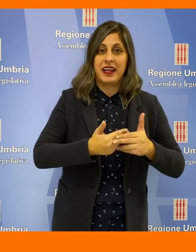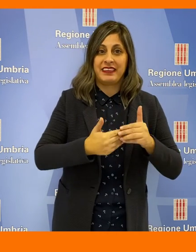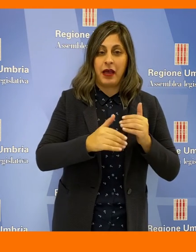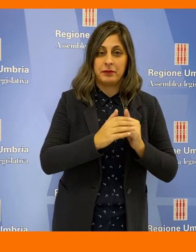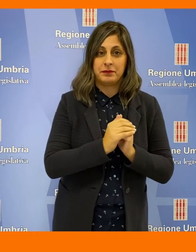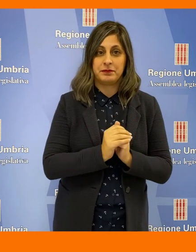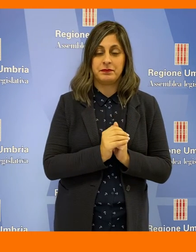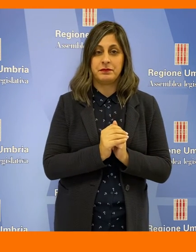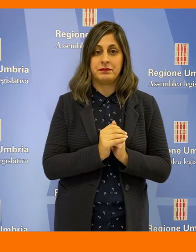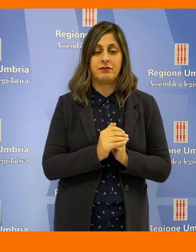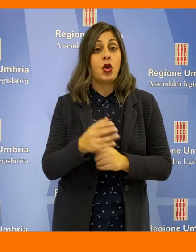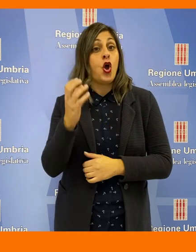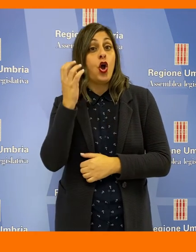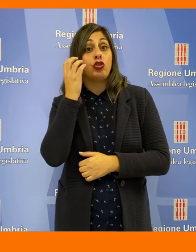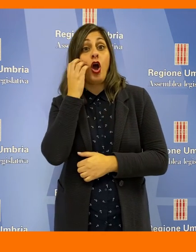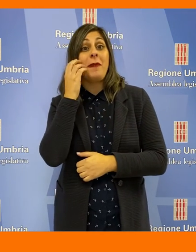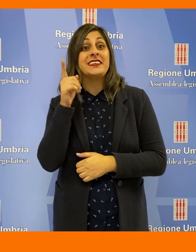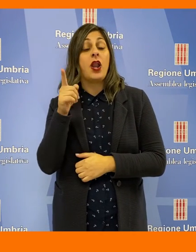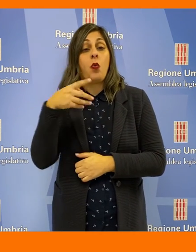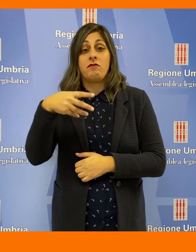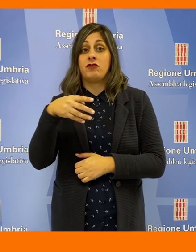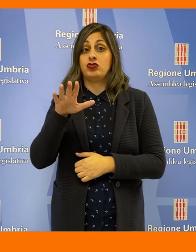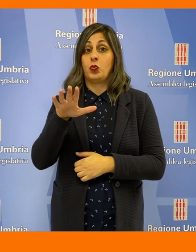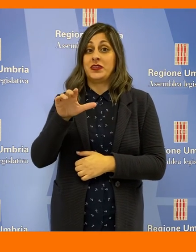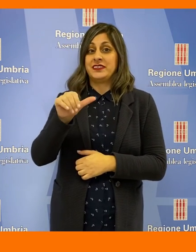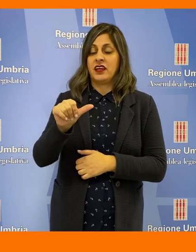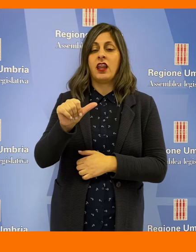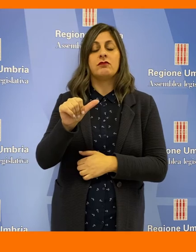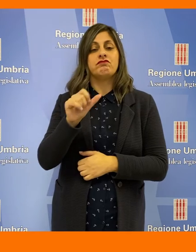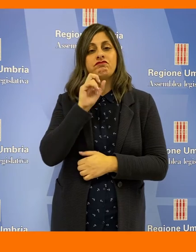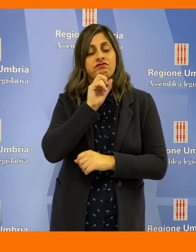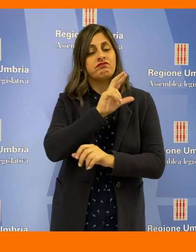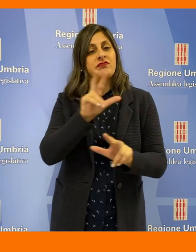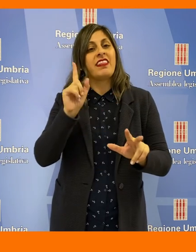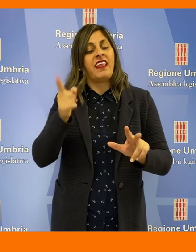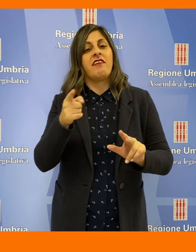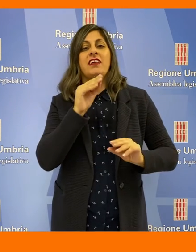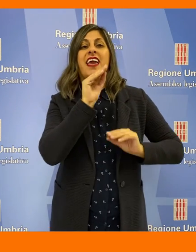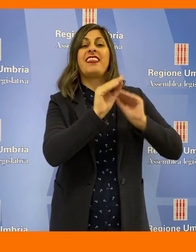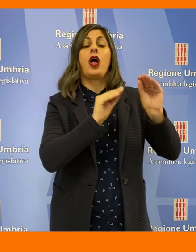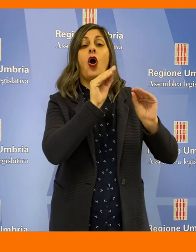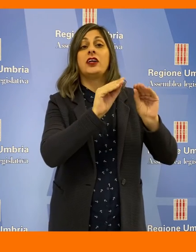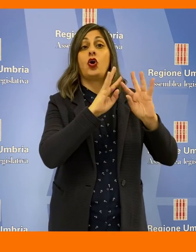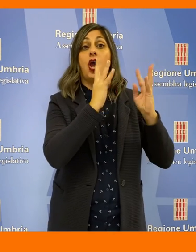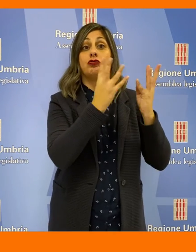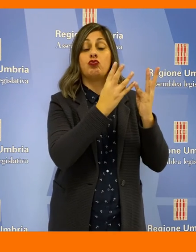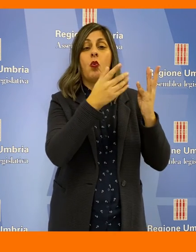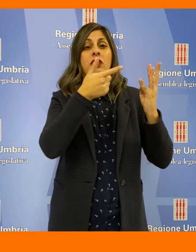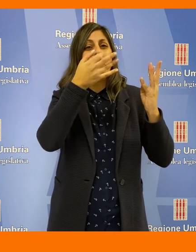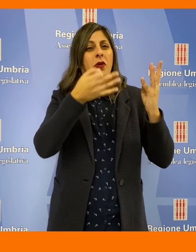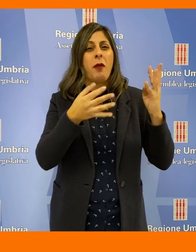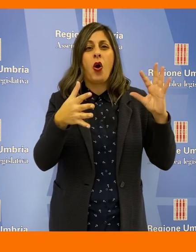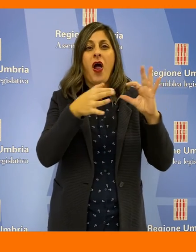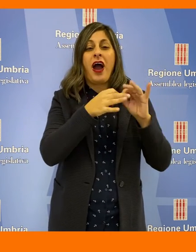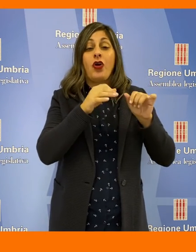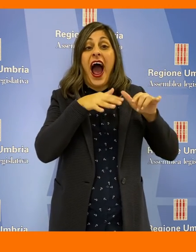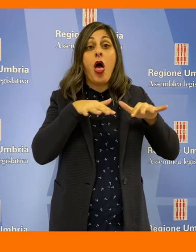persone con disabilità. Thomas De Luca del Movimento 5 Stelle ha annunciato un'interrogazione alla giunta in merito all